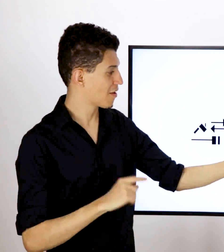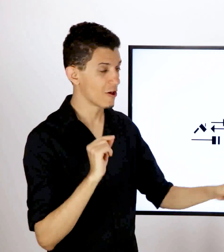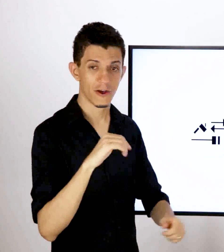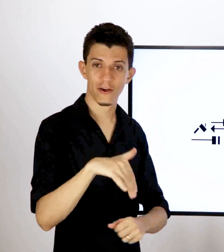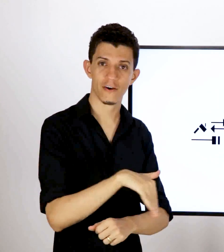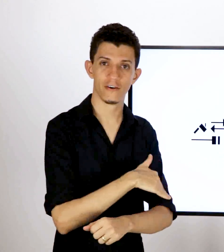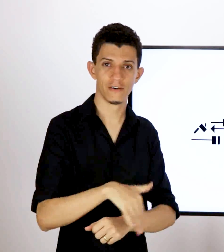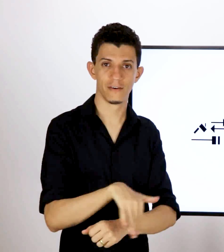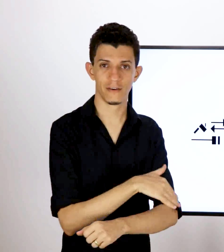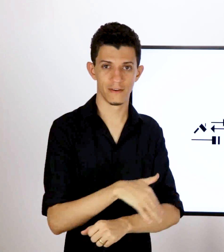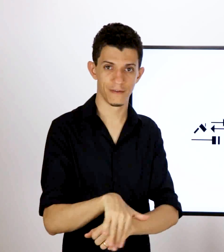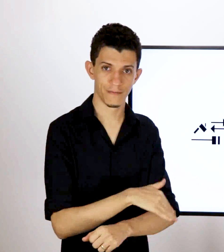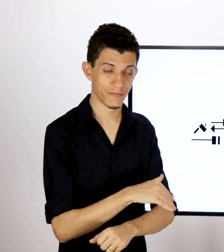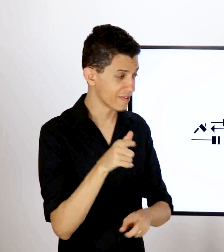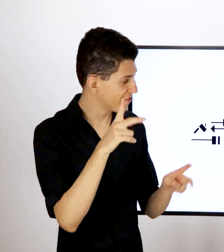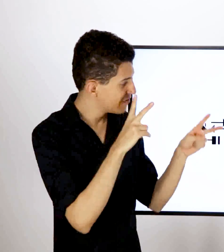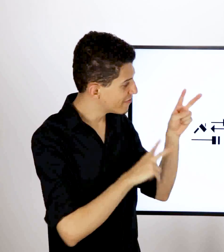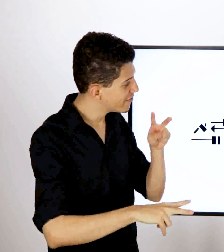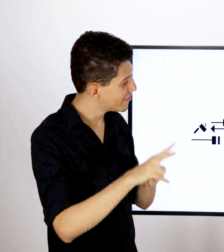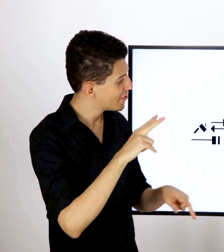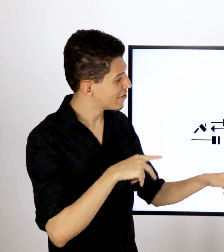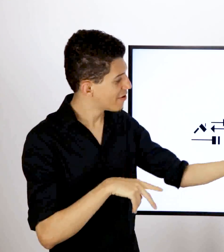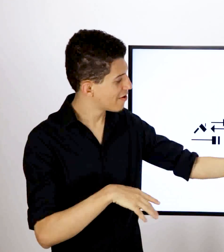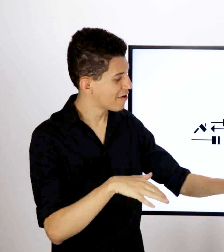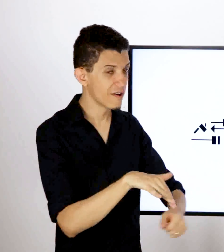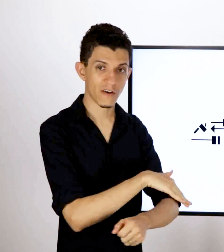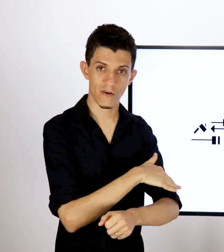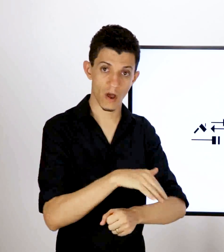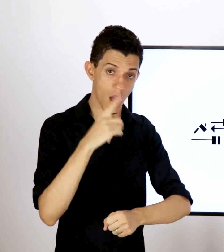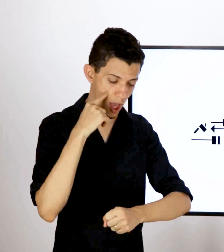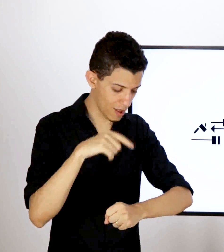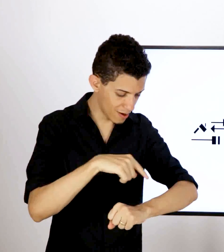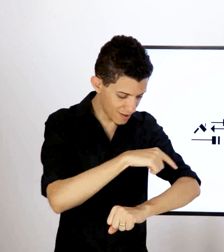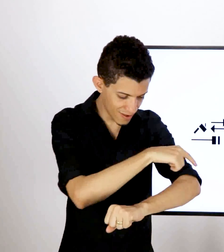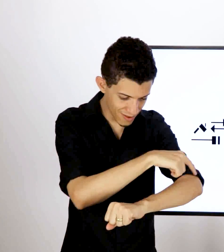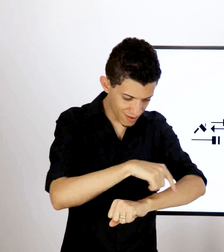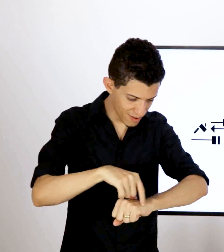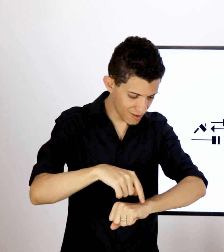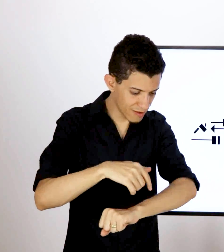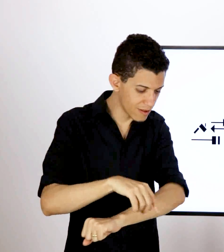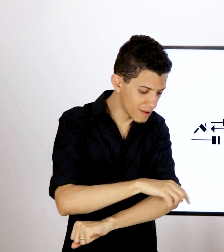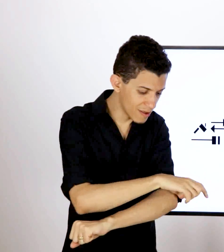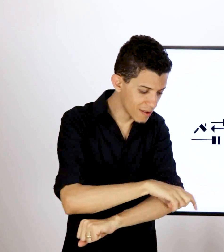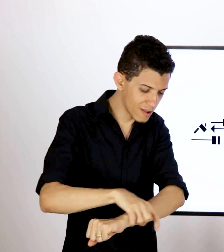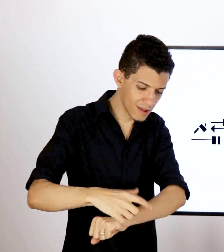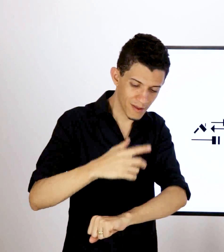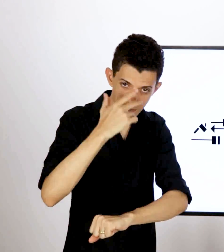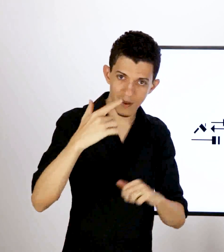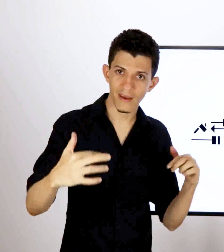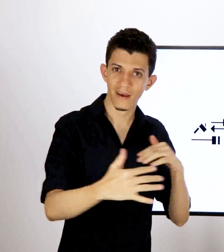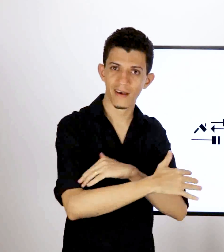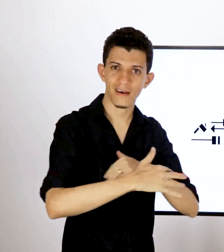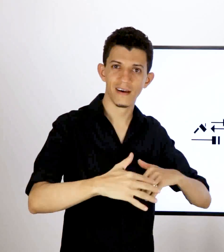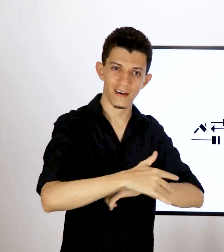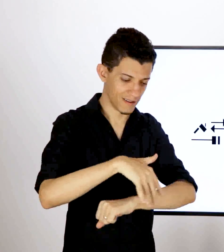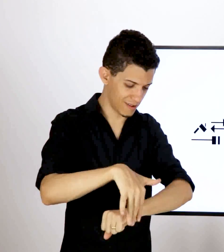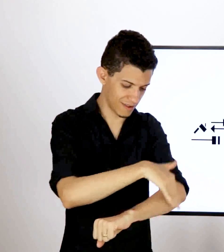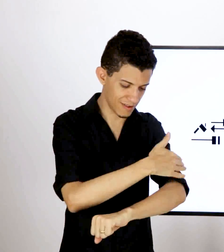o primeiro da fila. Nesse outro caso aqui, dessa avenida, você vai ver, então, o formato da avenida, como que ela é,